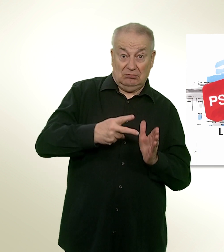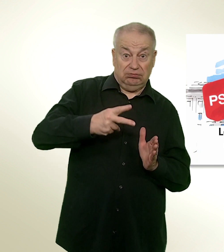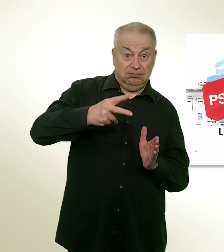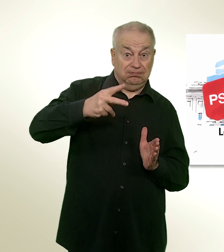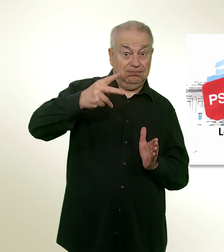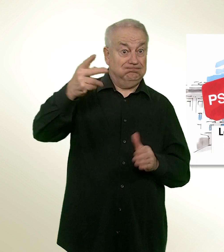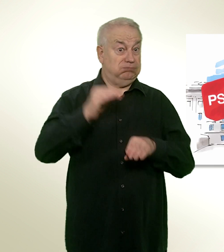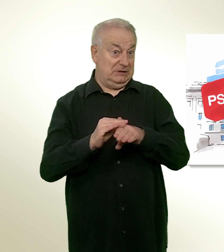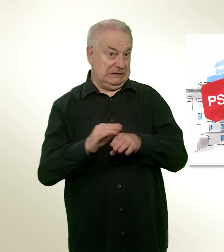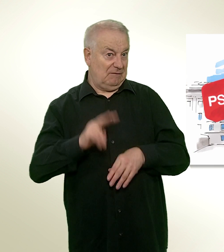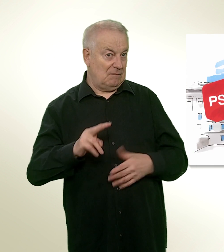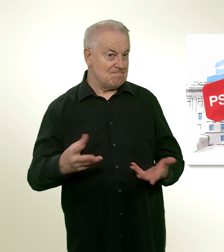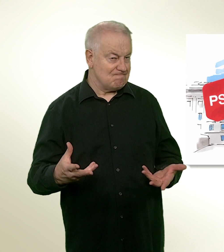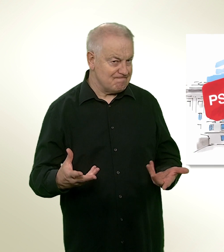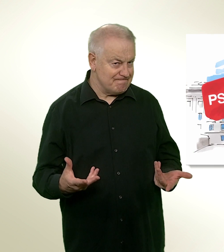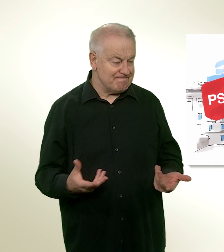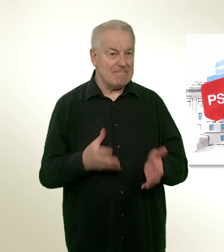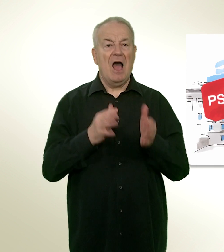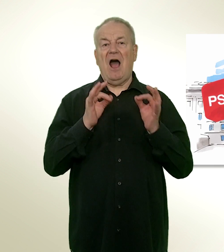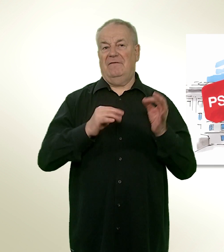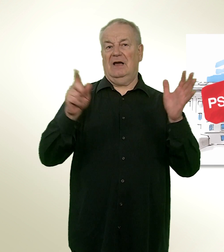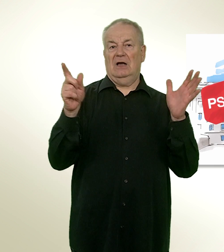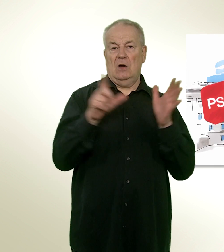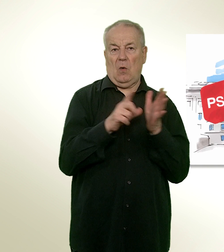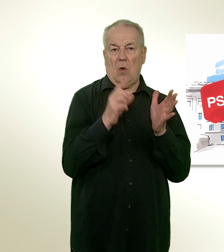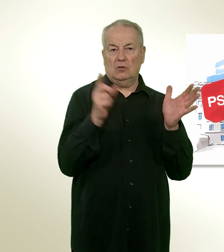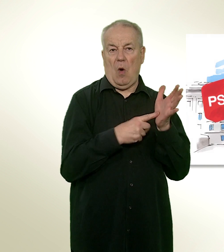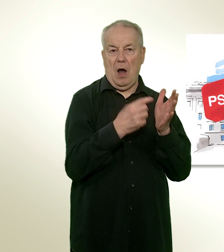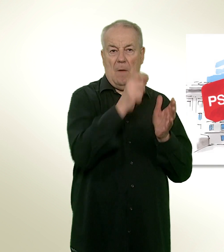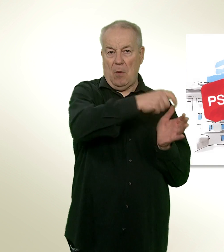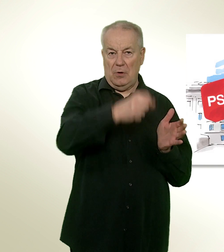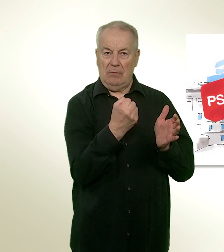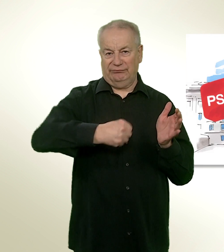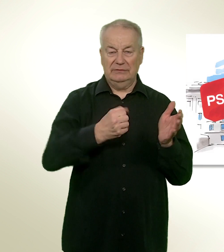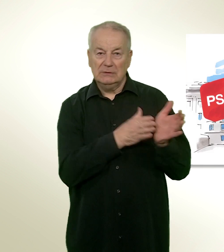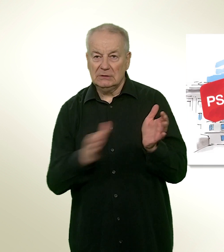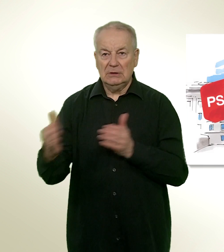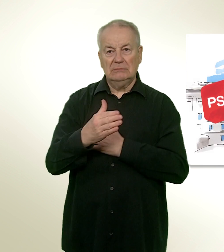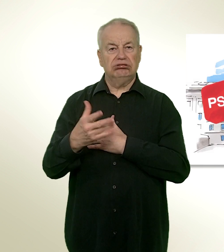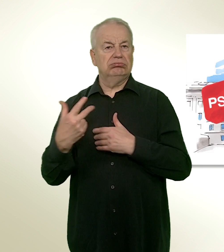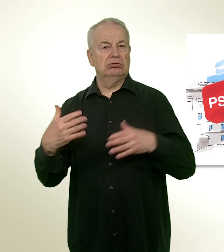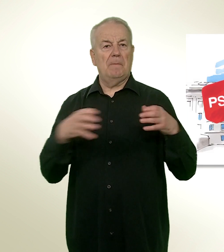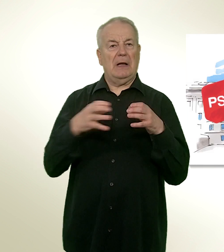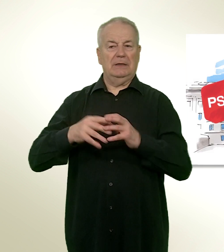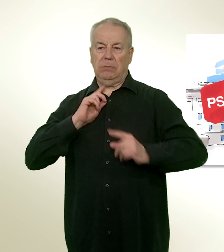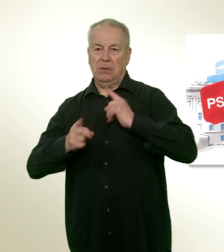décisions politiques. Ils contourneraient les droits populaires et rendraient ces arrêts en tant qu'instrument des partis et des autorités.